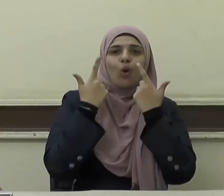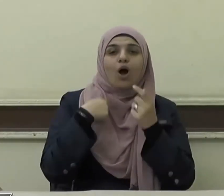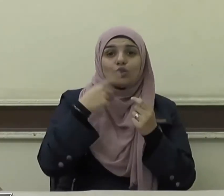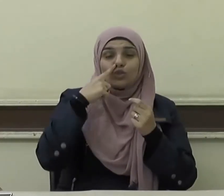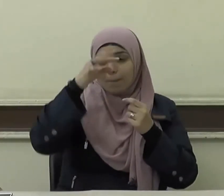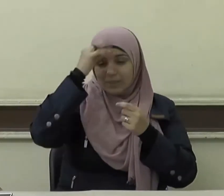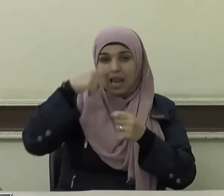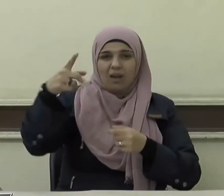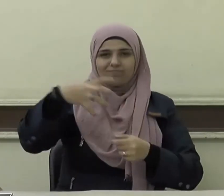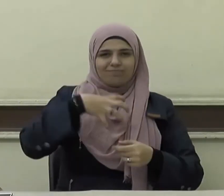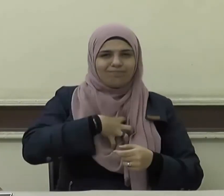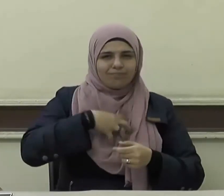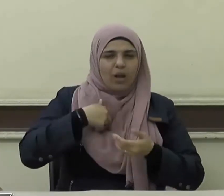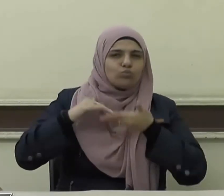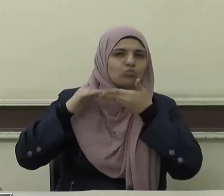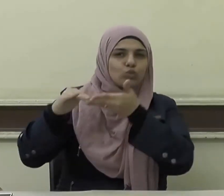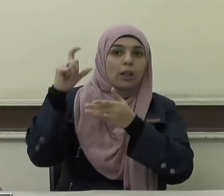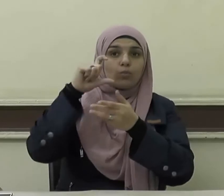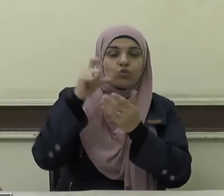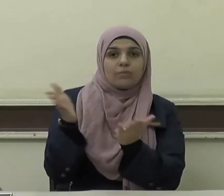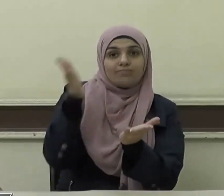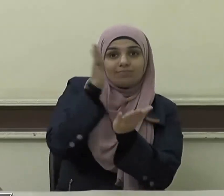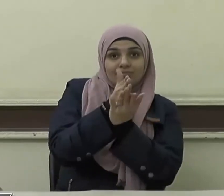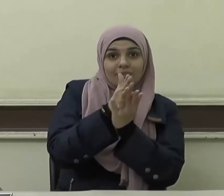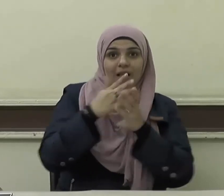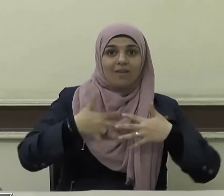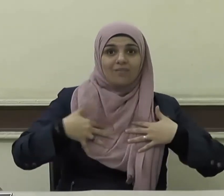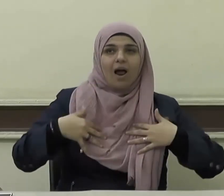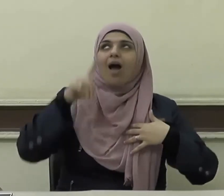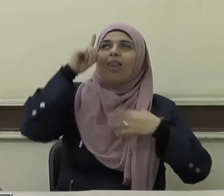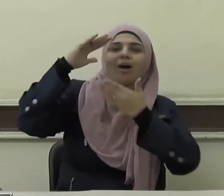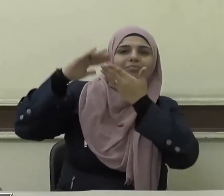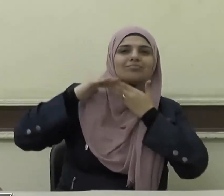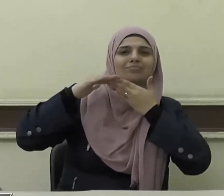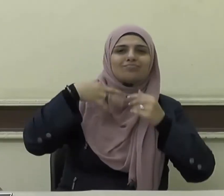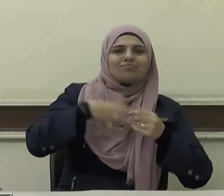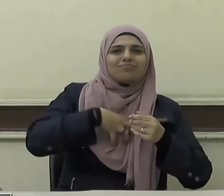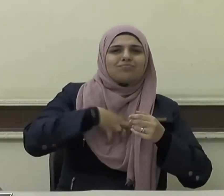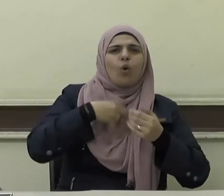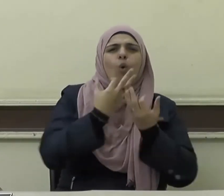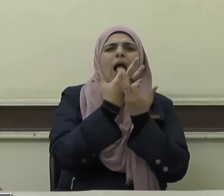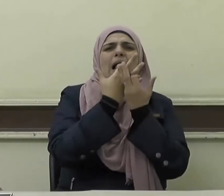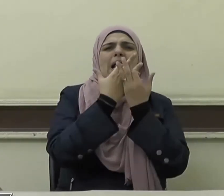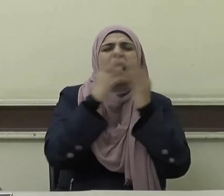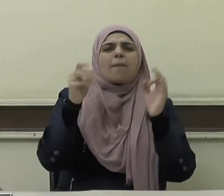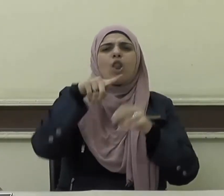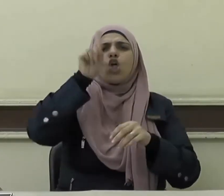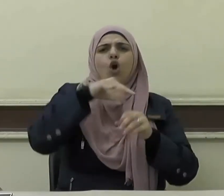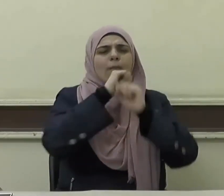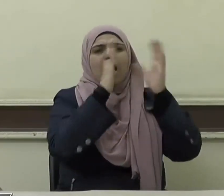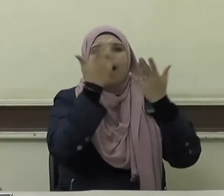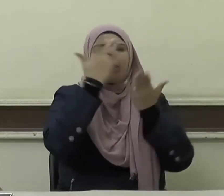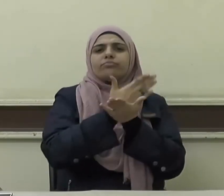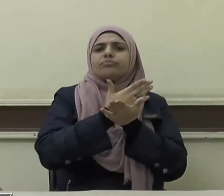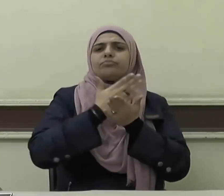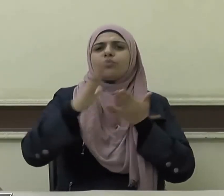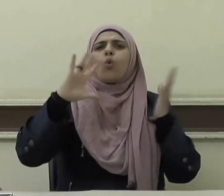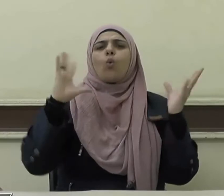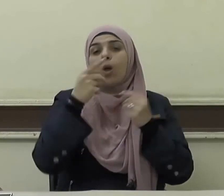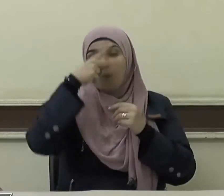ومن فرج عن مسلم كربة فرج الله عنه كربة من كربات يوم القيامة